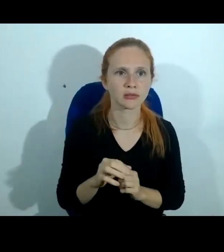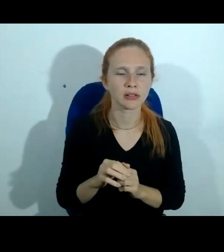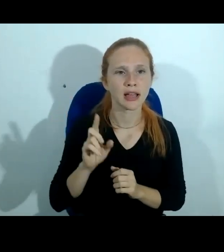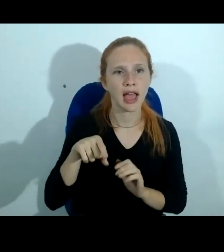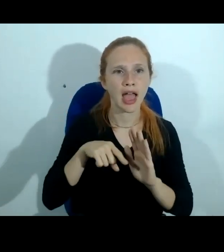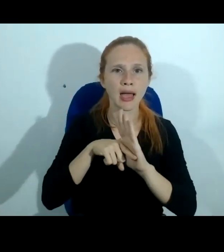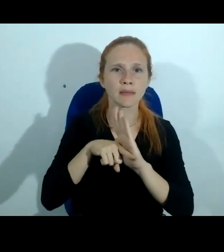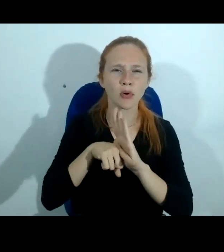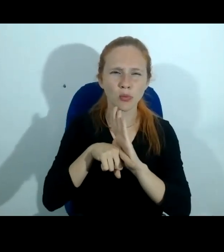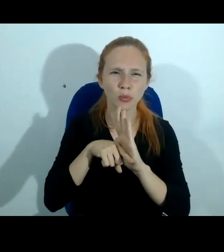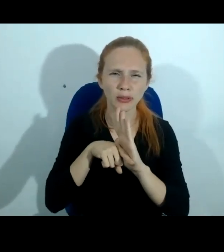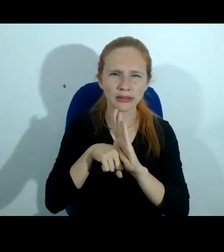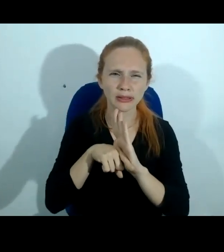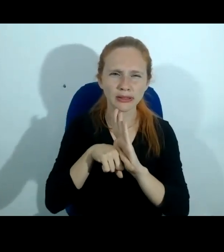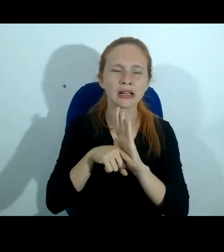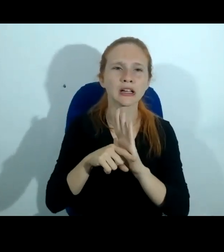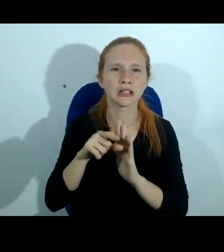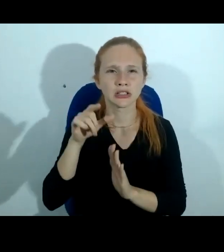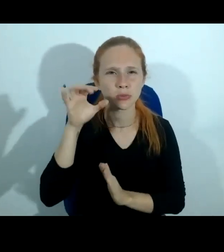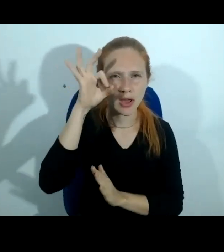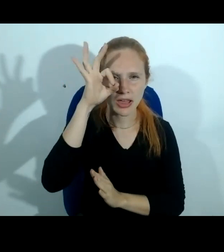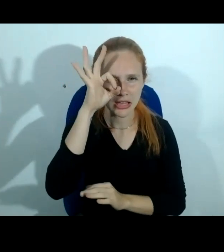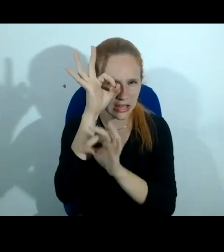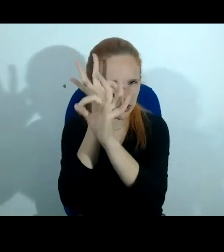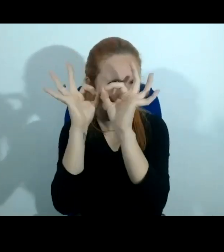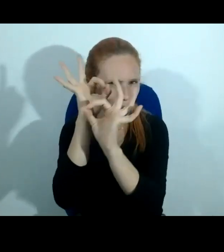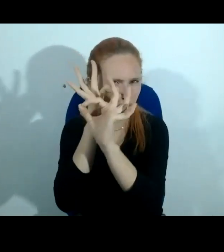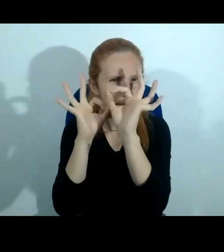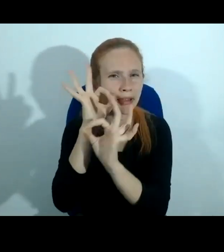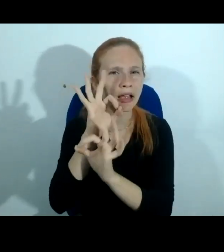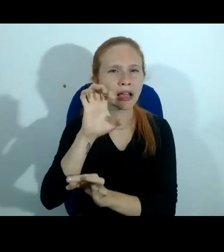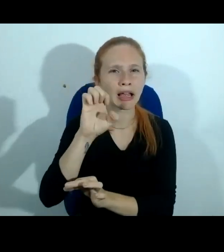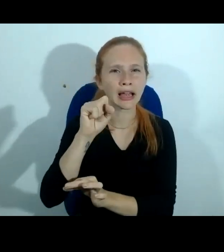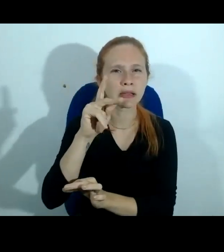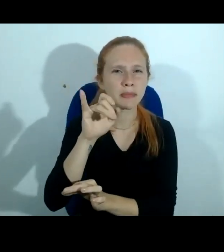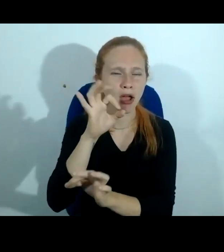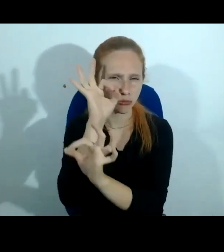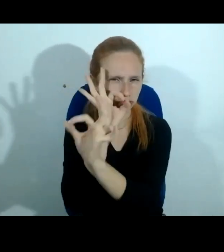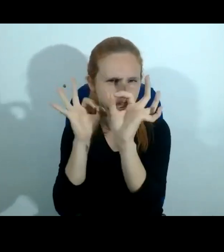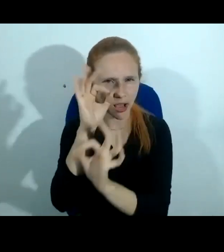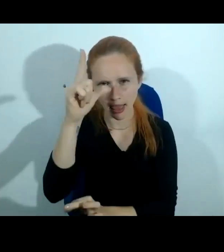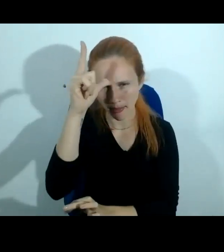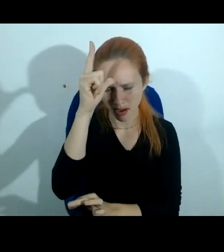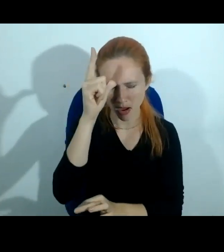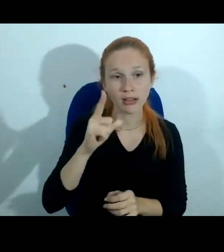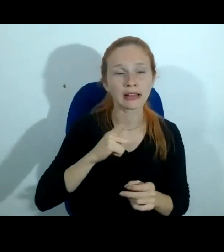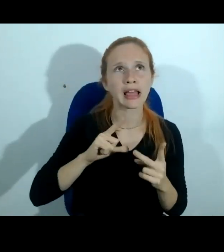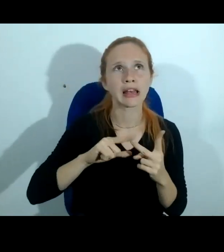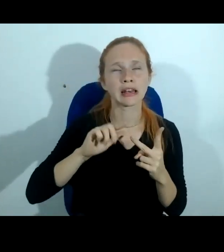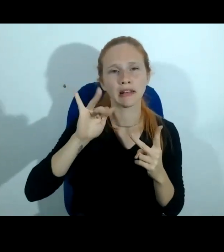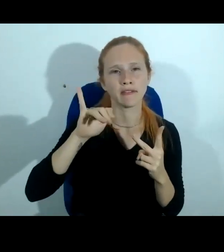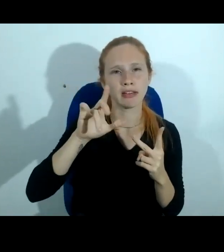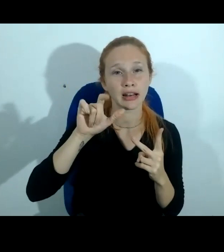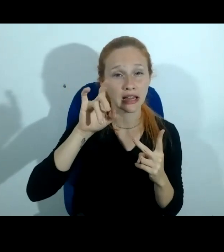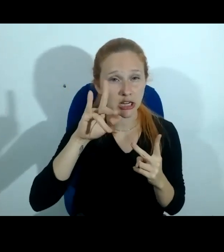que é programa espião do governo alemão repetindo isso na legislação da Finlândia na